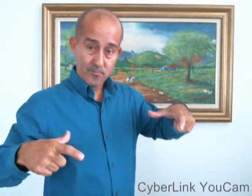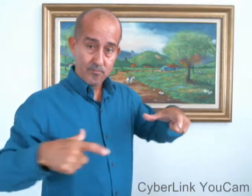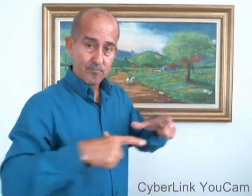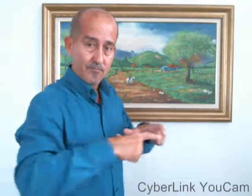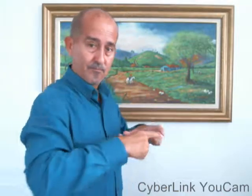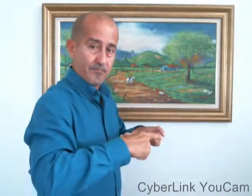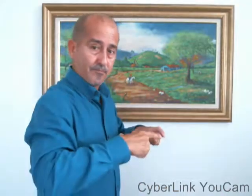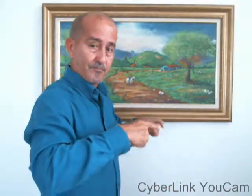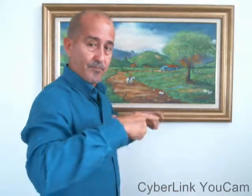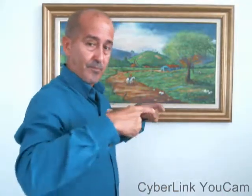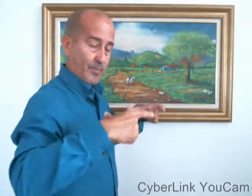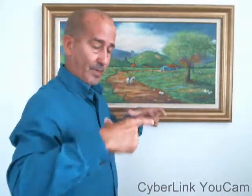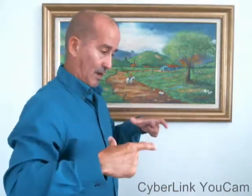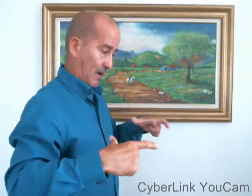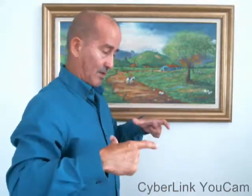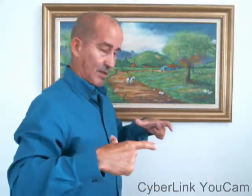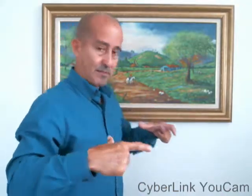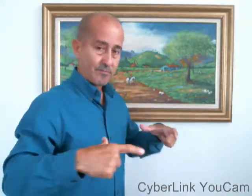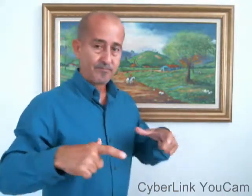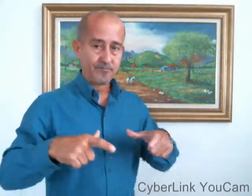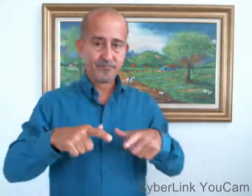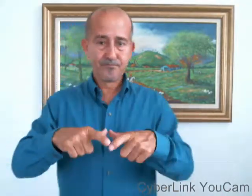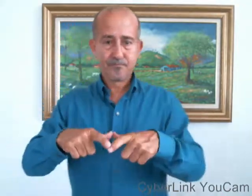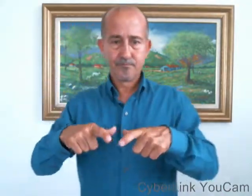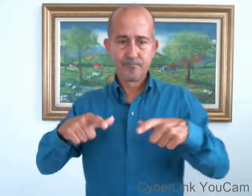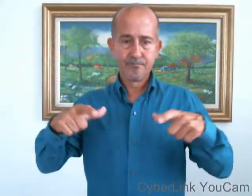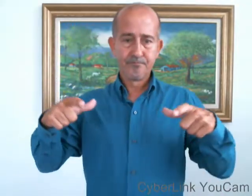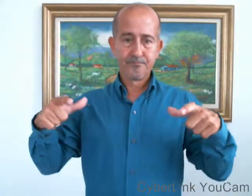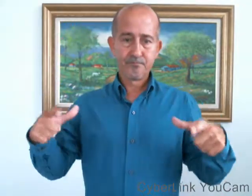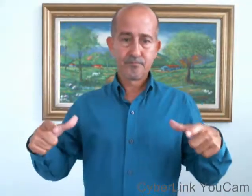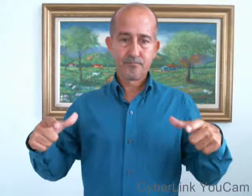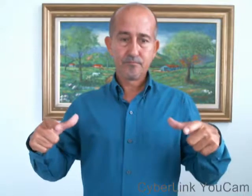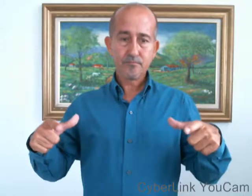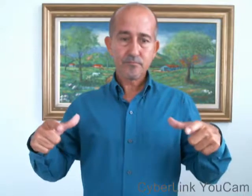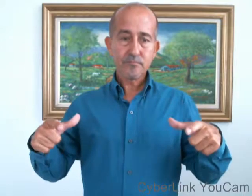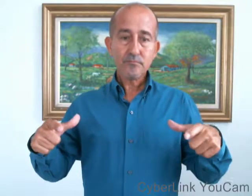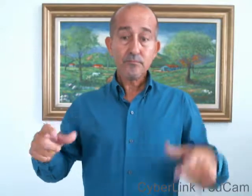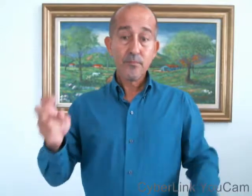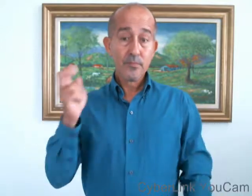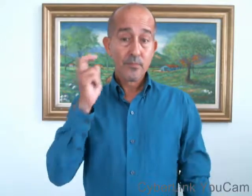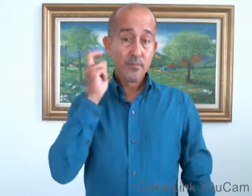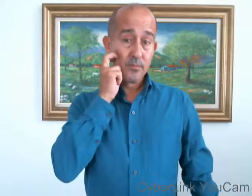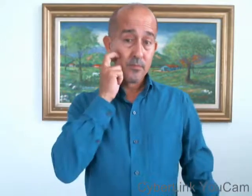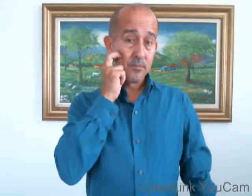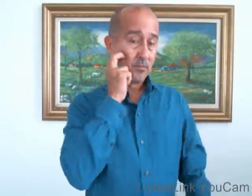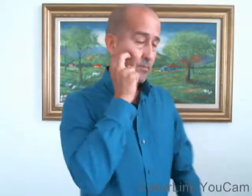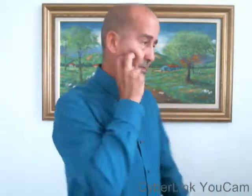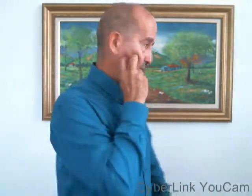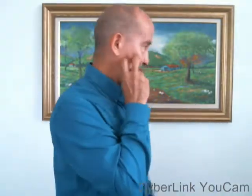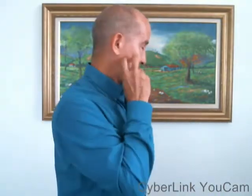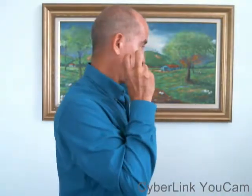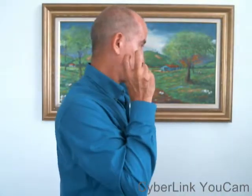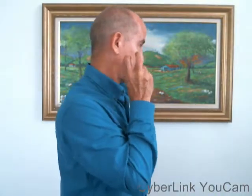Grande, grande, gratis,